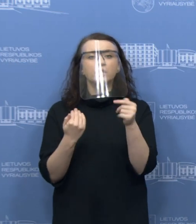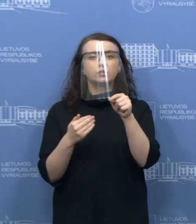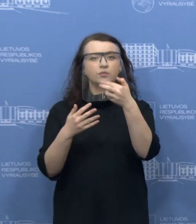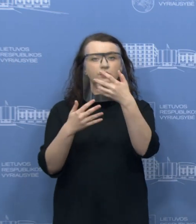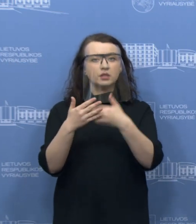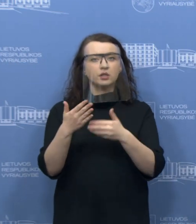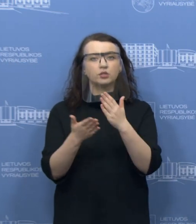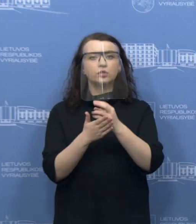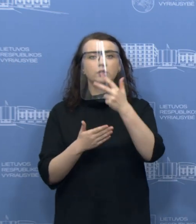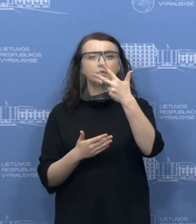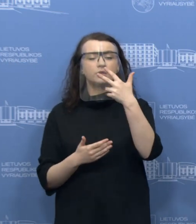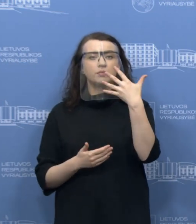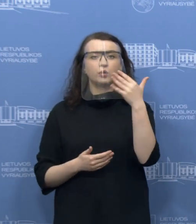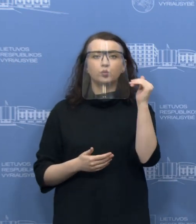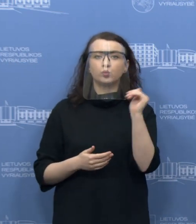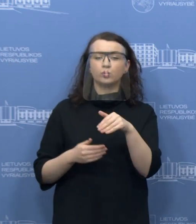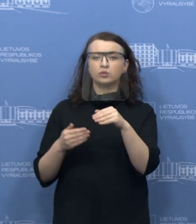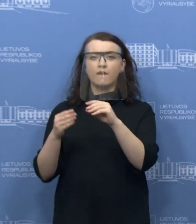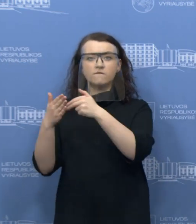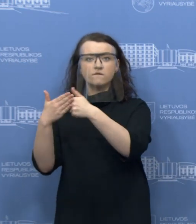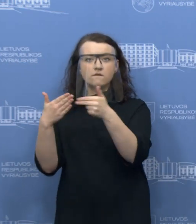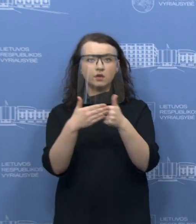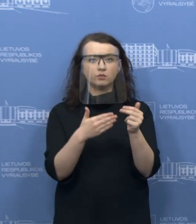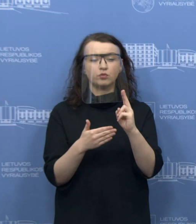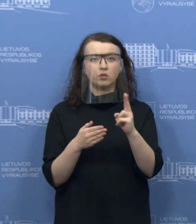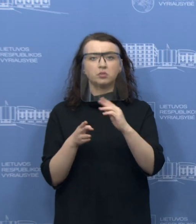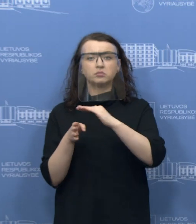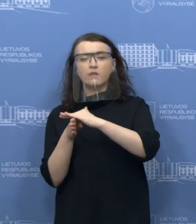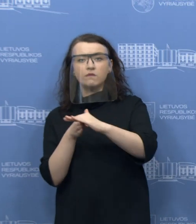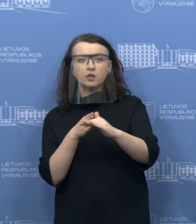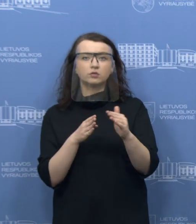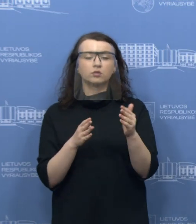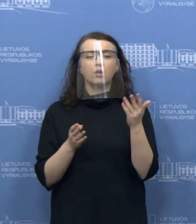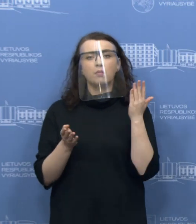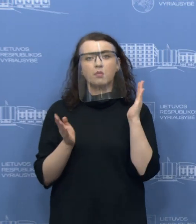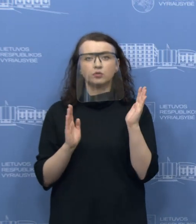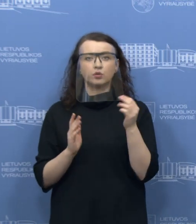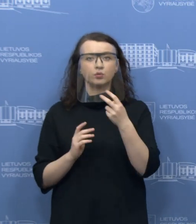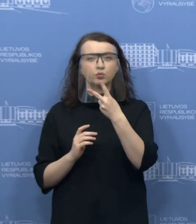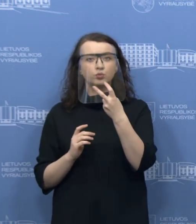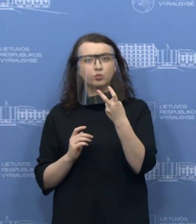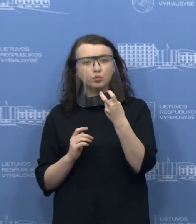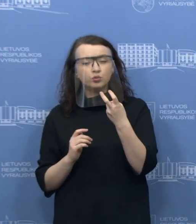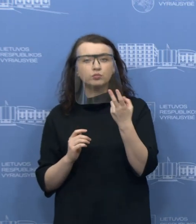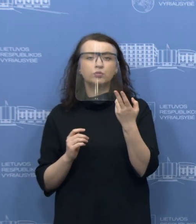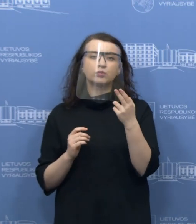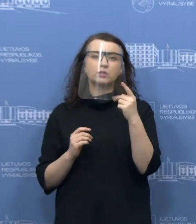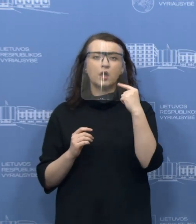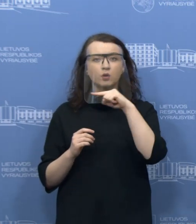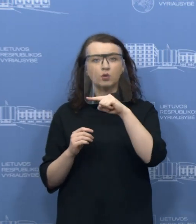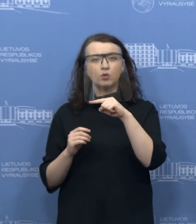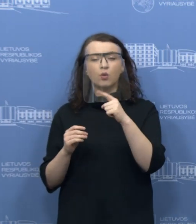35 tūkstančiai įmonių, kurios vykdo daugiau kaip 200 rūšių ekonominės veiklos.